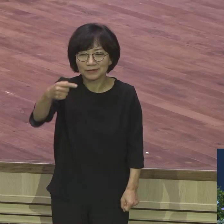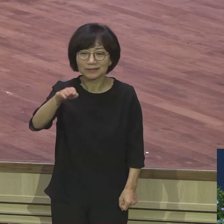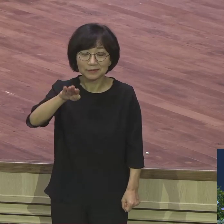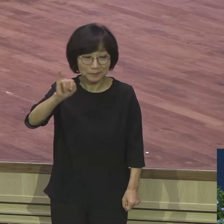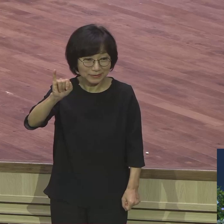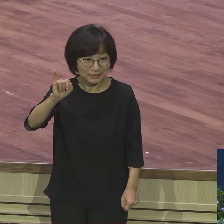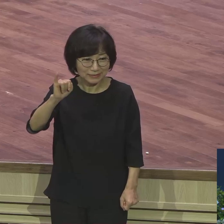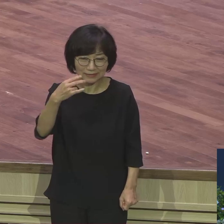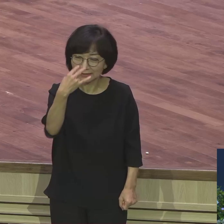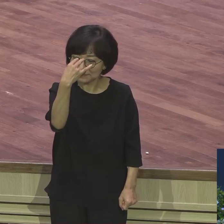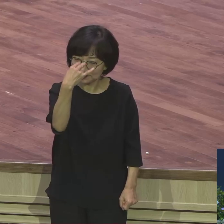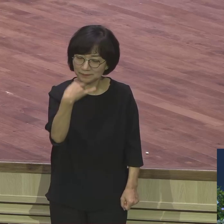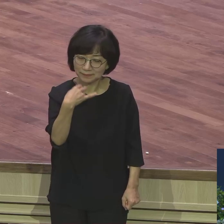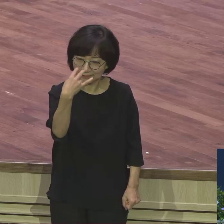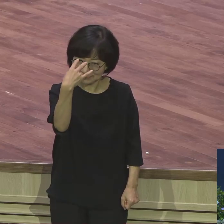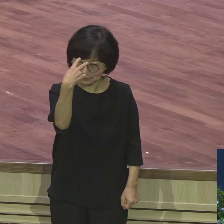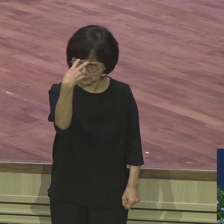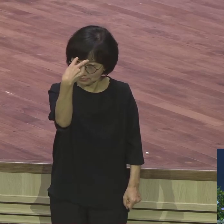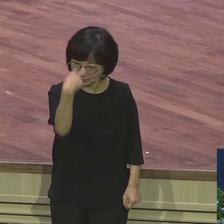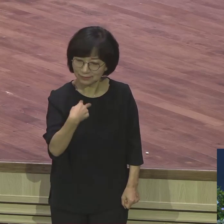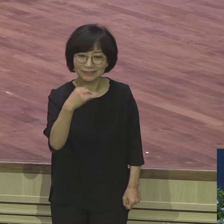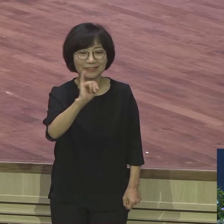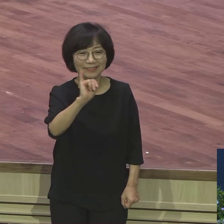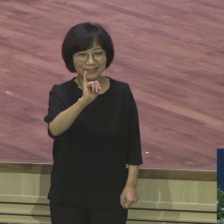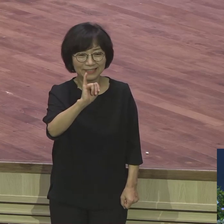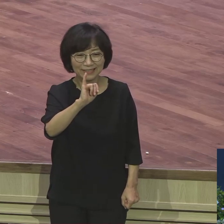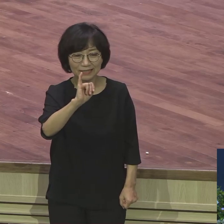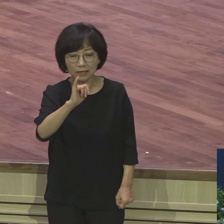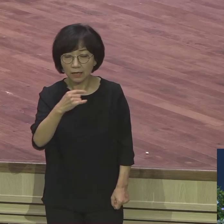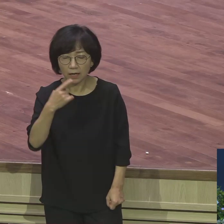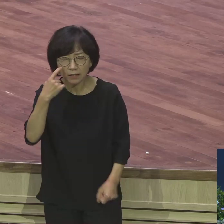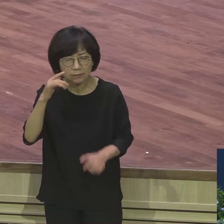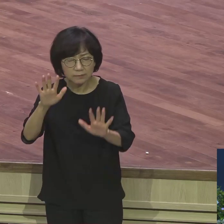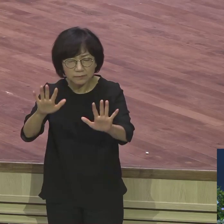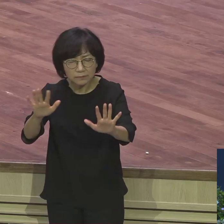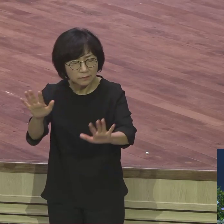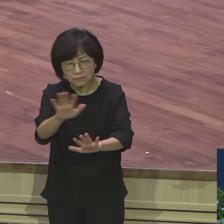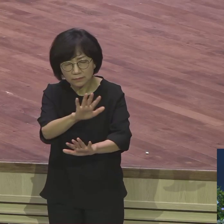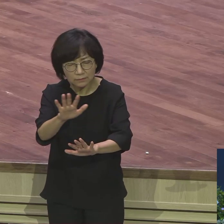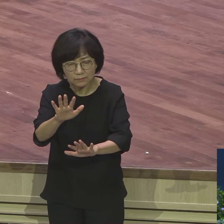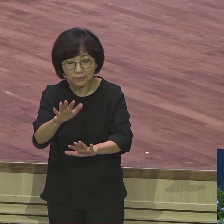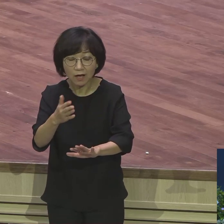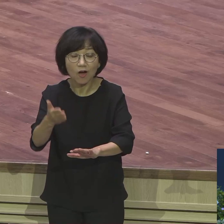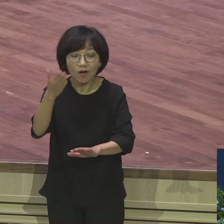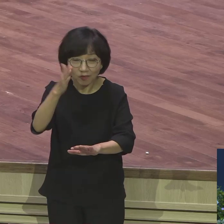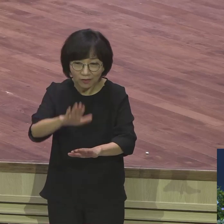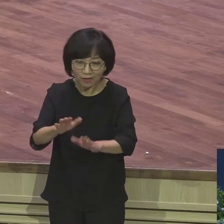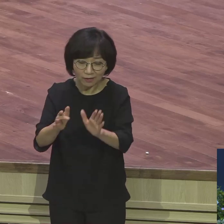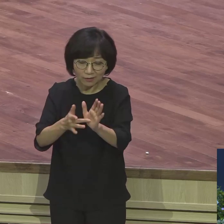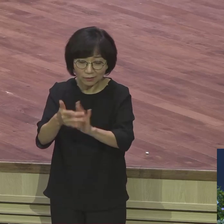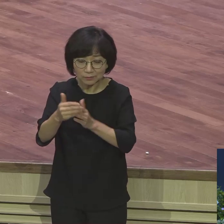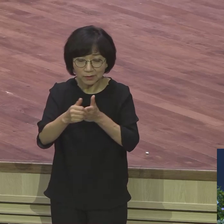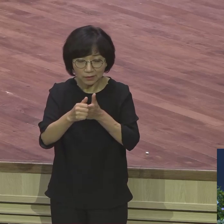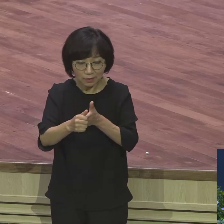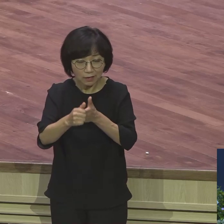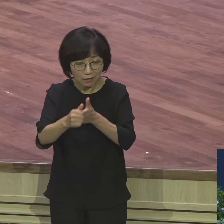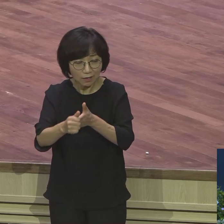앞을 보지 못하는 고통 속에서도 예수님이 인도하시면 무슨 일을 만나든지